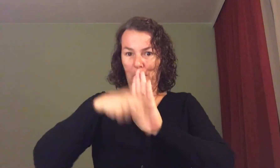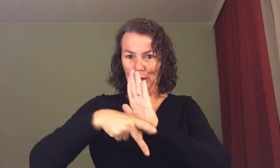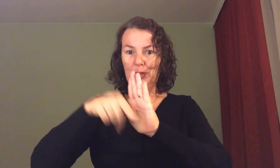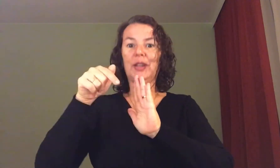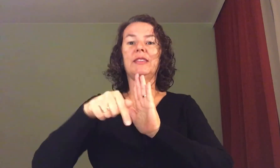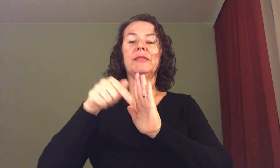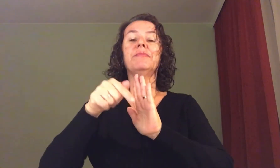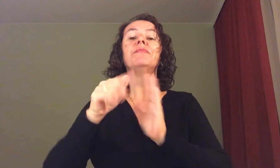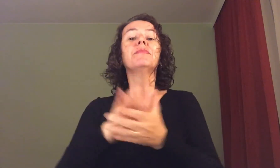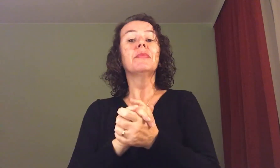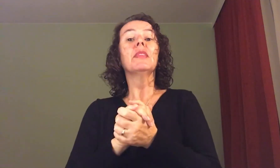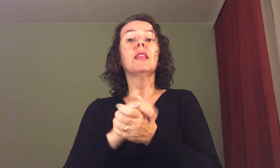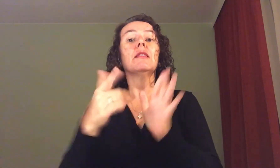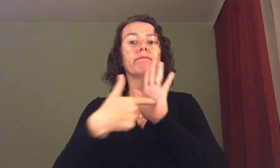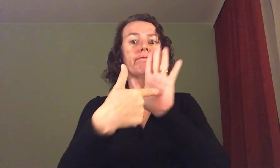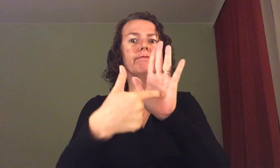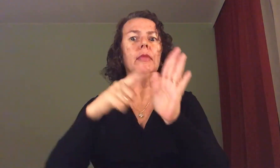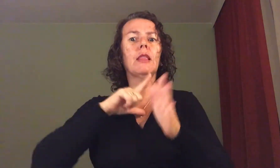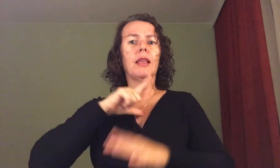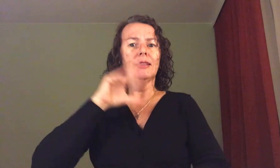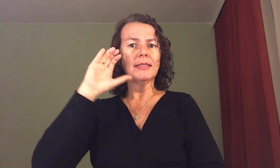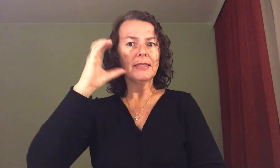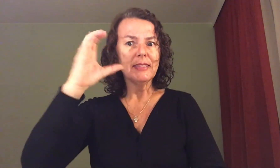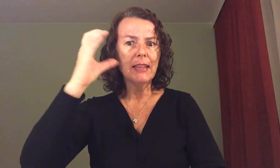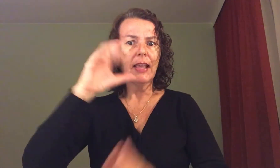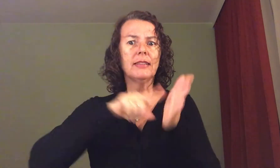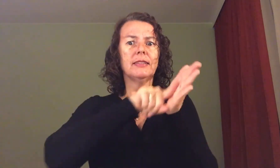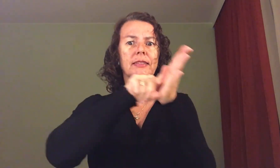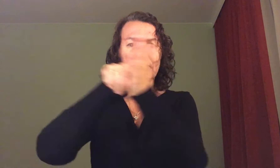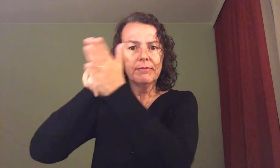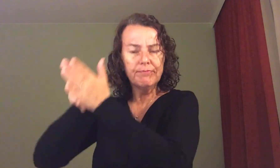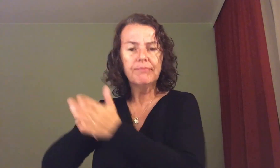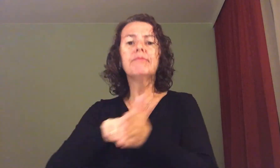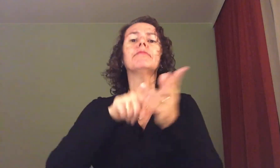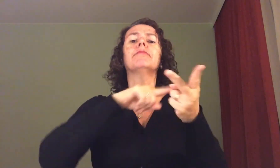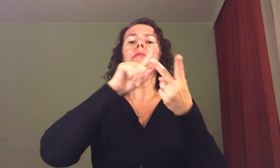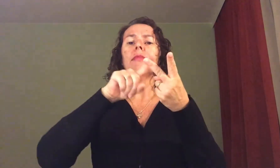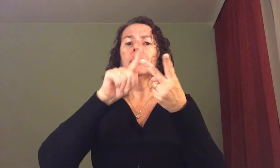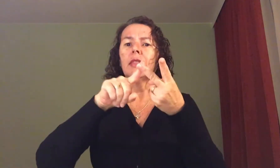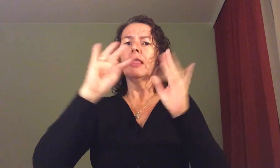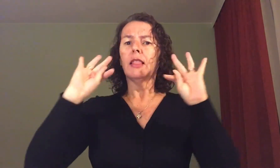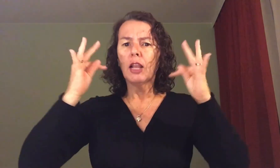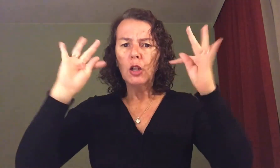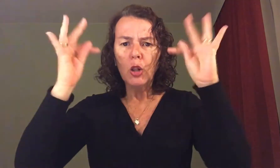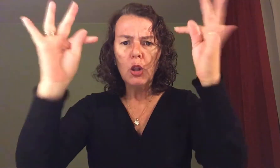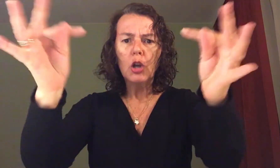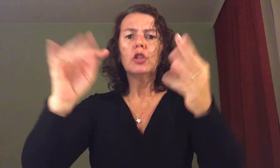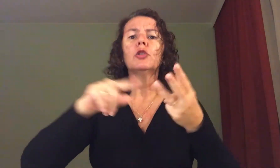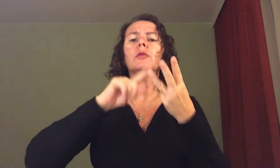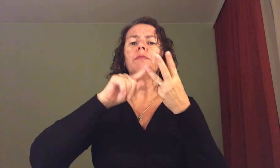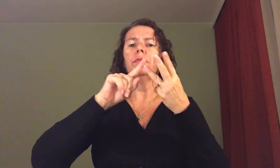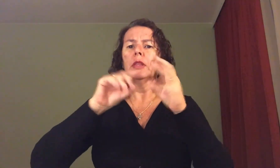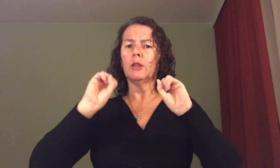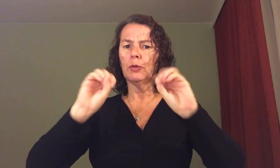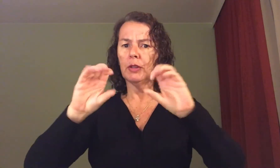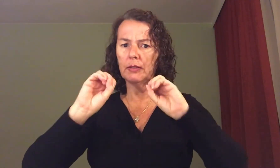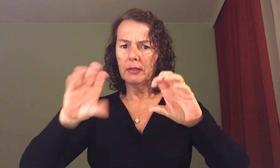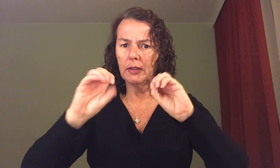em termos científicos, tecnológicos, educacionais e culturais. Do ponto de vista científico,